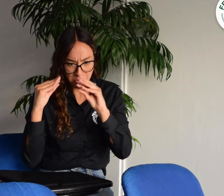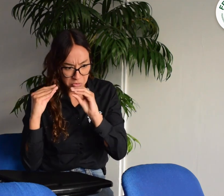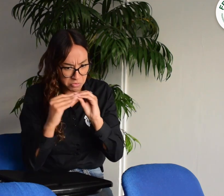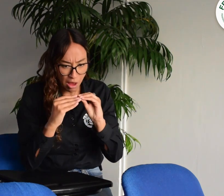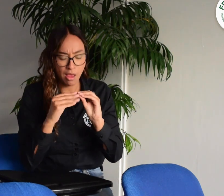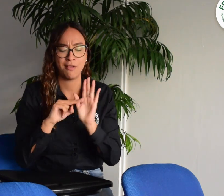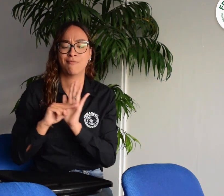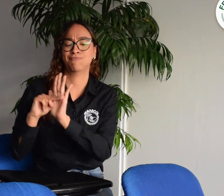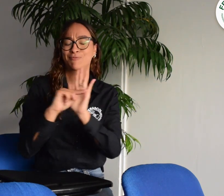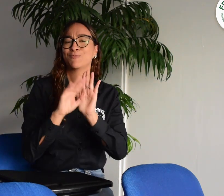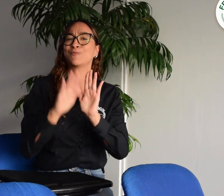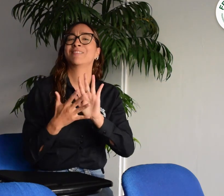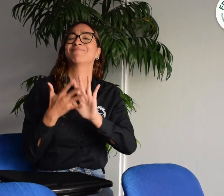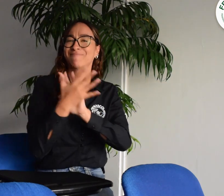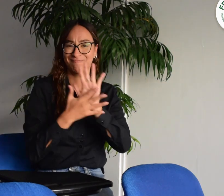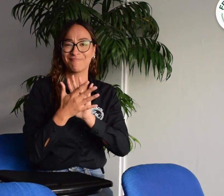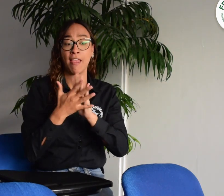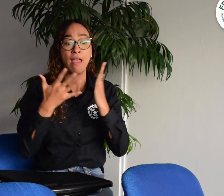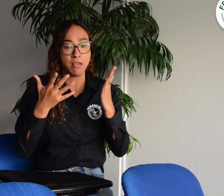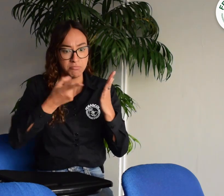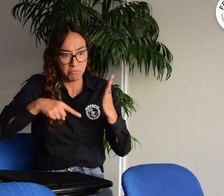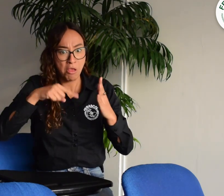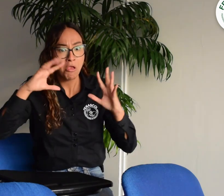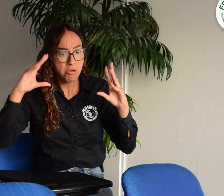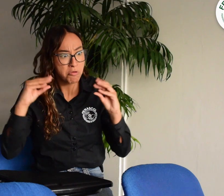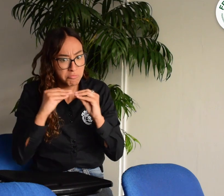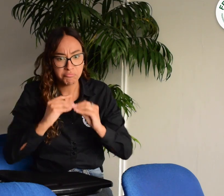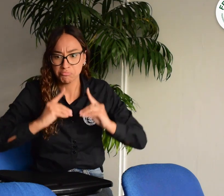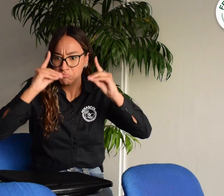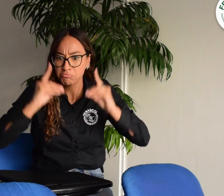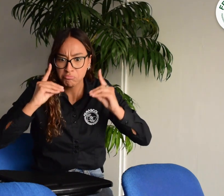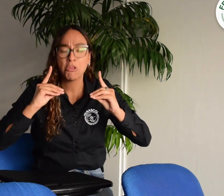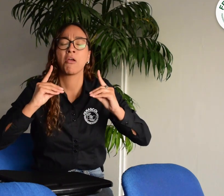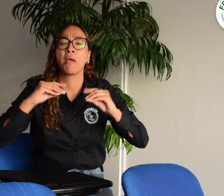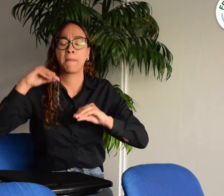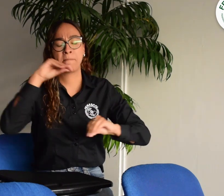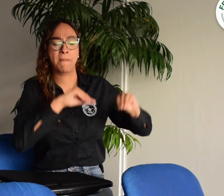con el objetivo de armonizar y normalizar la lengua de señas colombiana a nivel nacional.